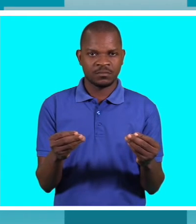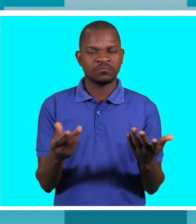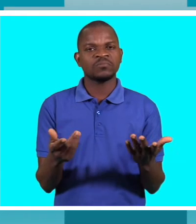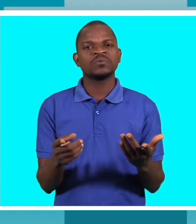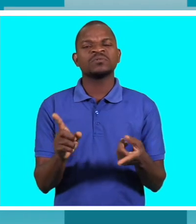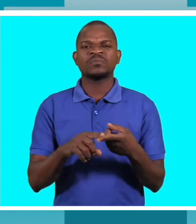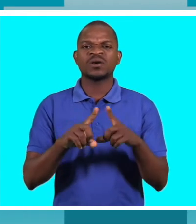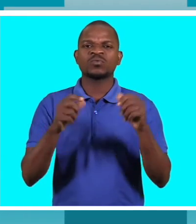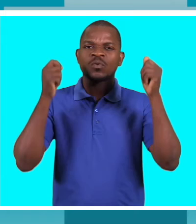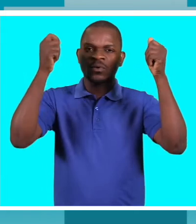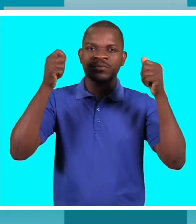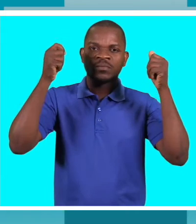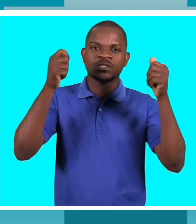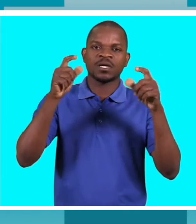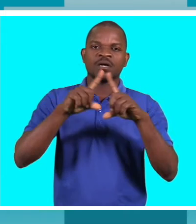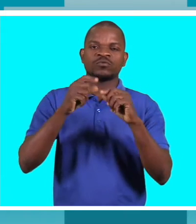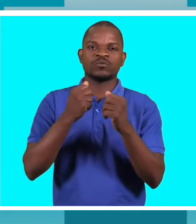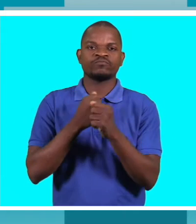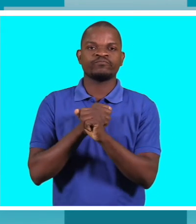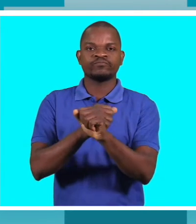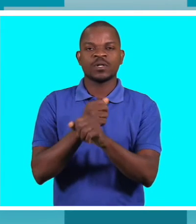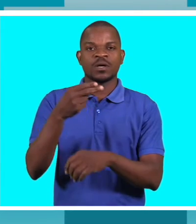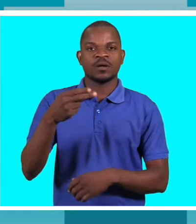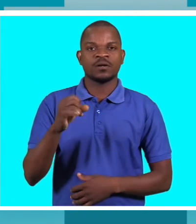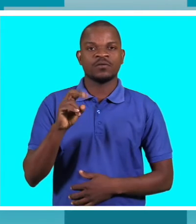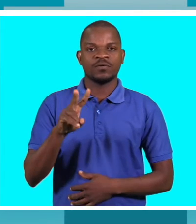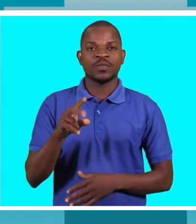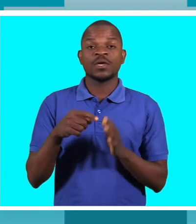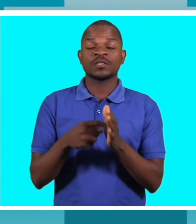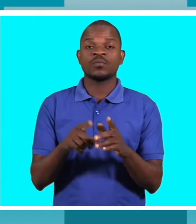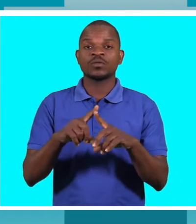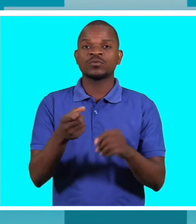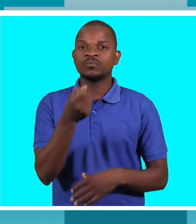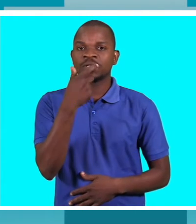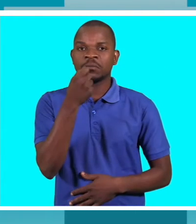campanha, neste caso, para o combate ao HIV. Eu falo, por exemplo, de medicamentos que não estão em braile.